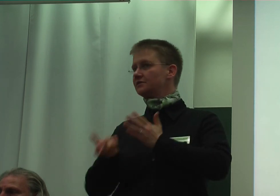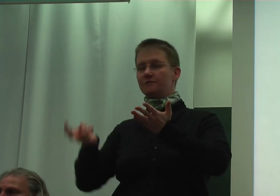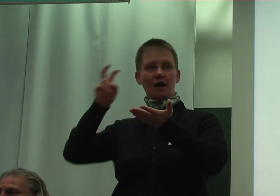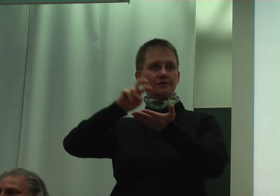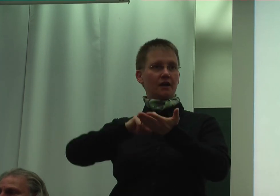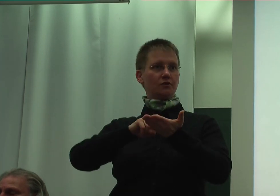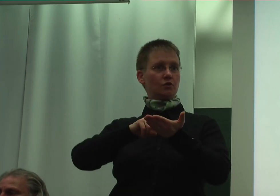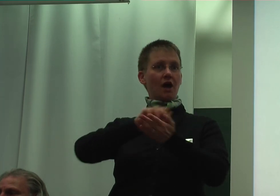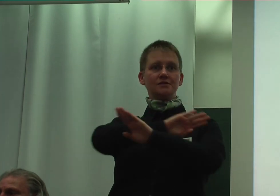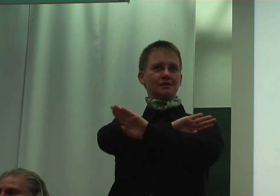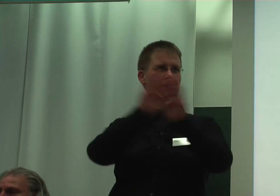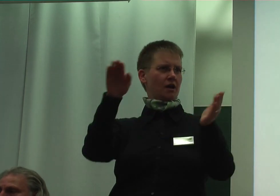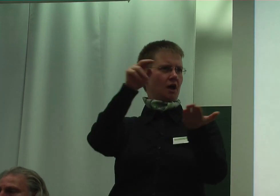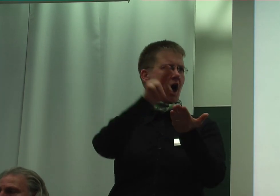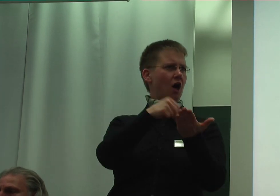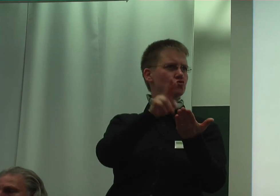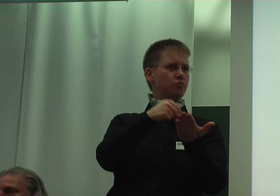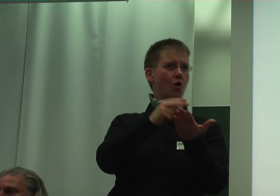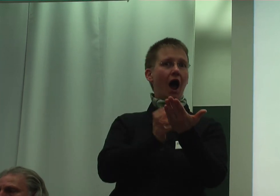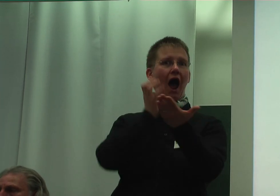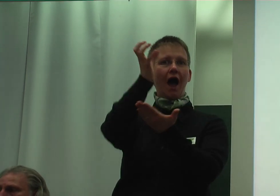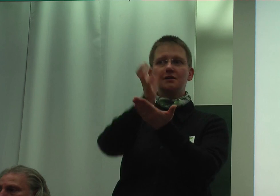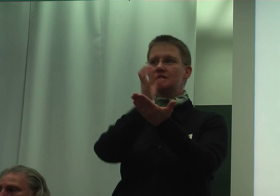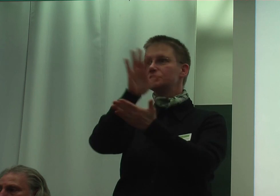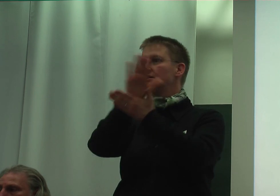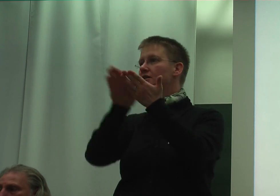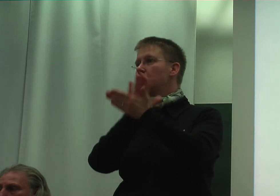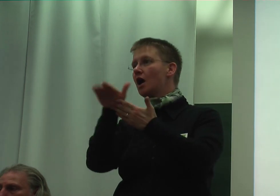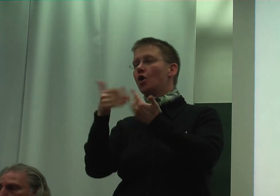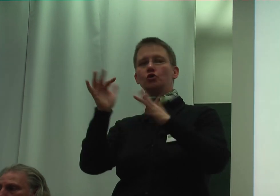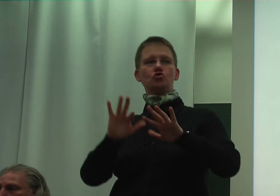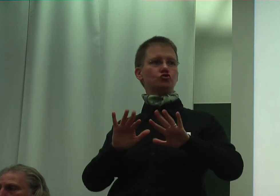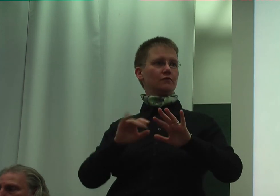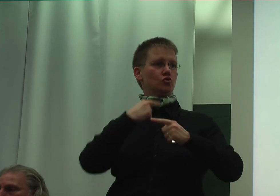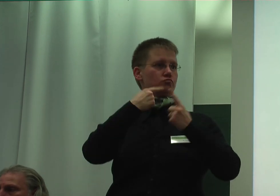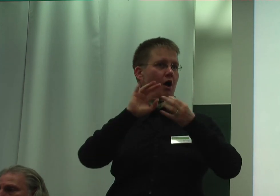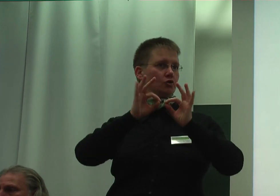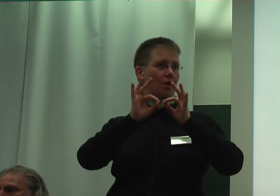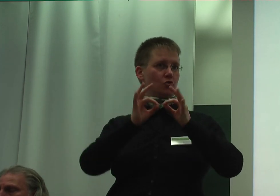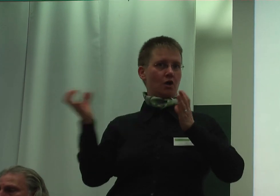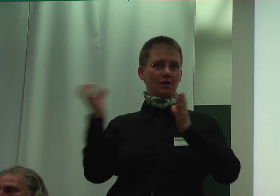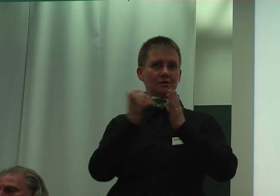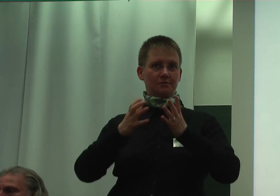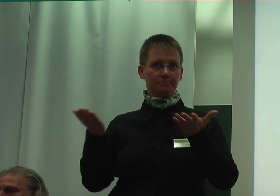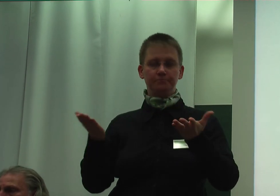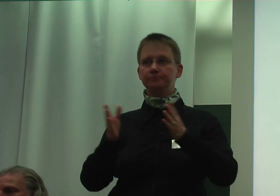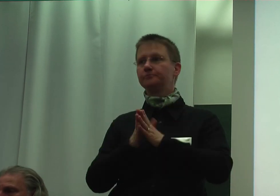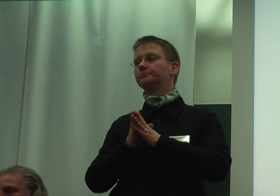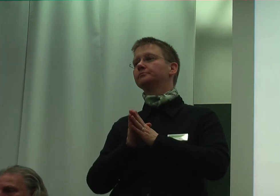Anspruch auf Einsatz von Gewehren oder Spruchsprach bei Menschen besteht. Ein